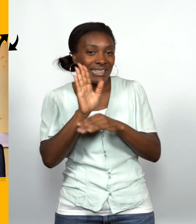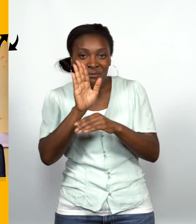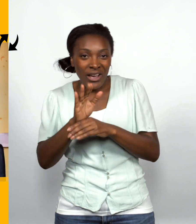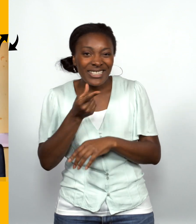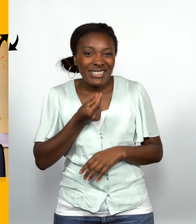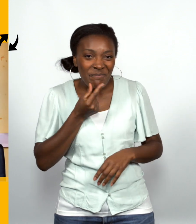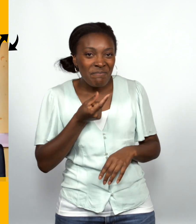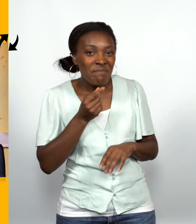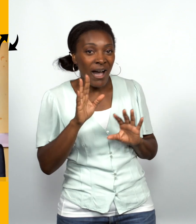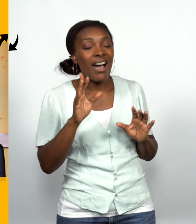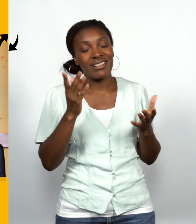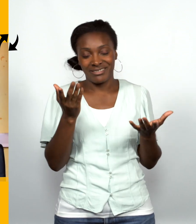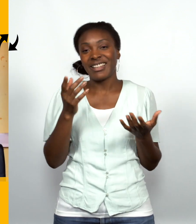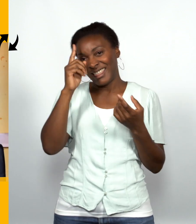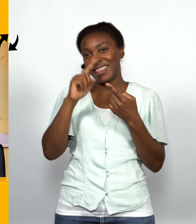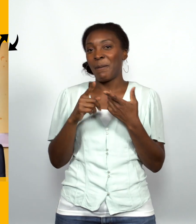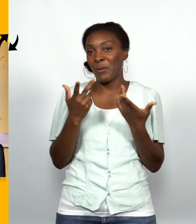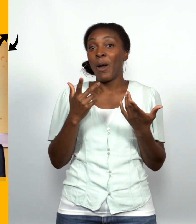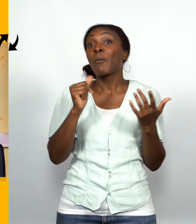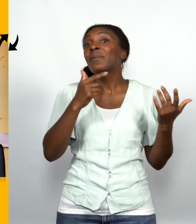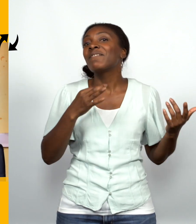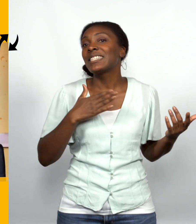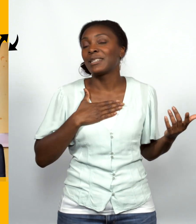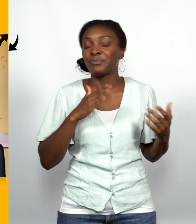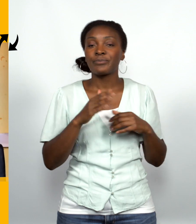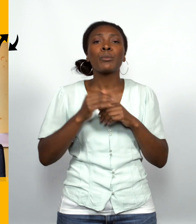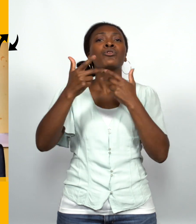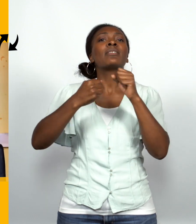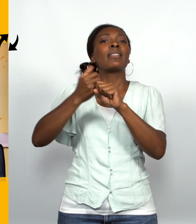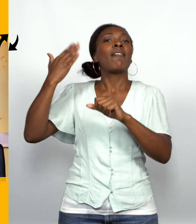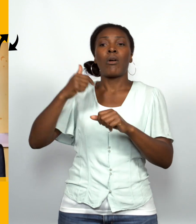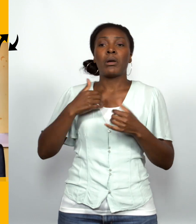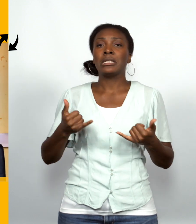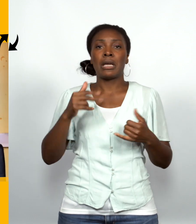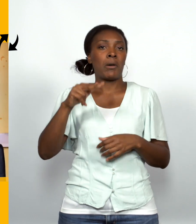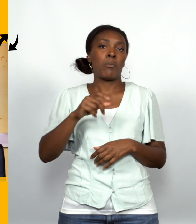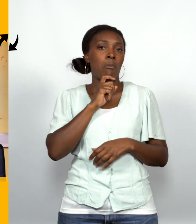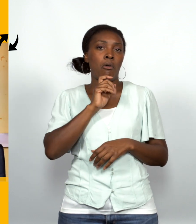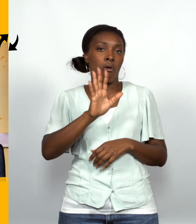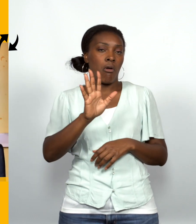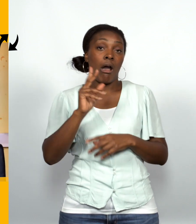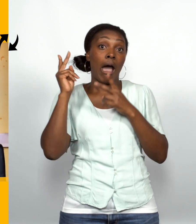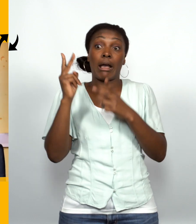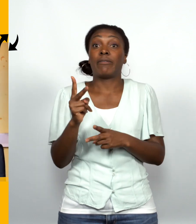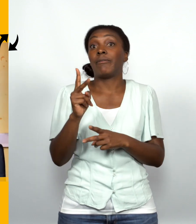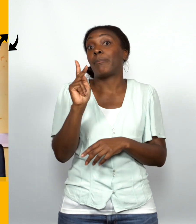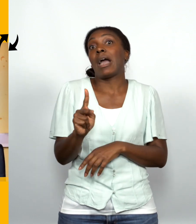témoignage sympa qui a un rapport justement avec mon premier fils. Il y a quelques années, je n'étais pas dans cet appartement-là, je venais d'arriver en région